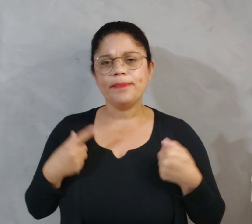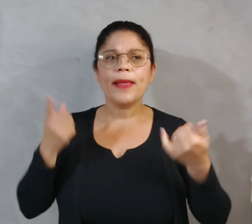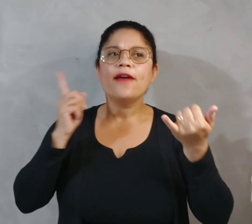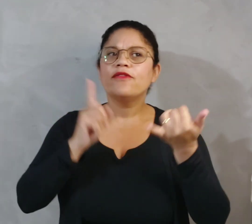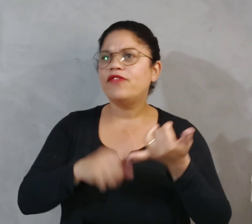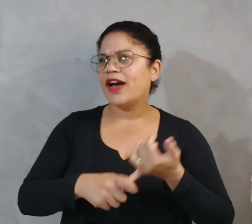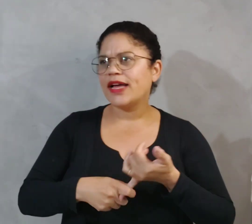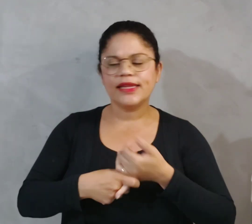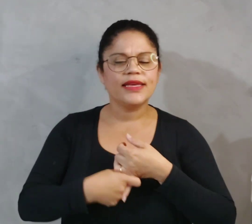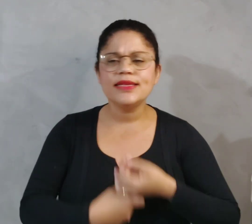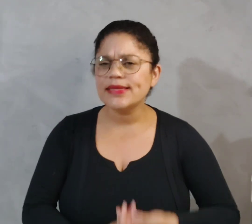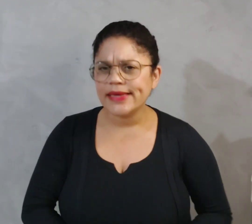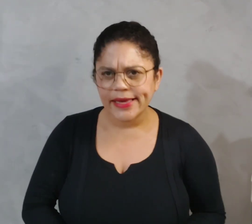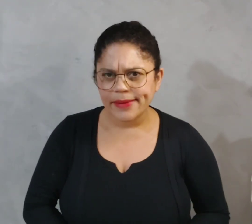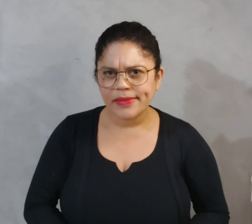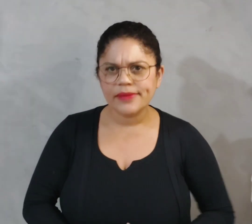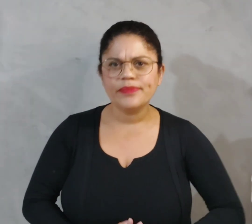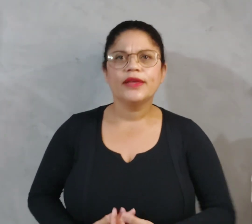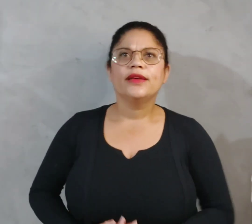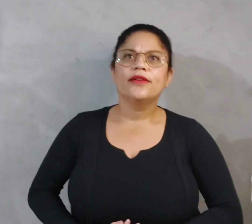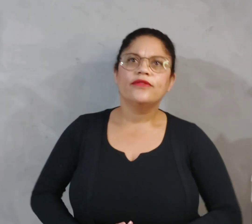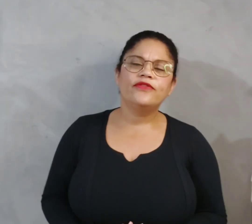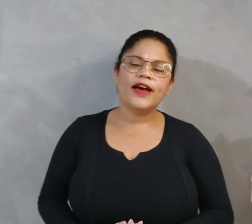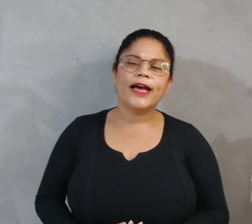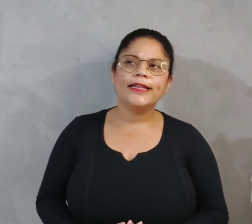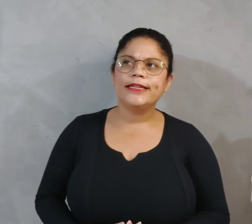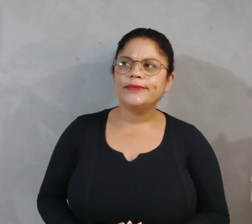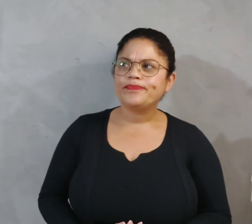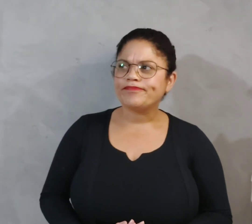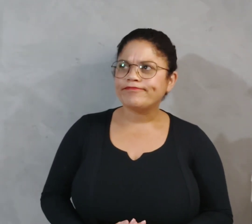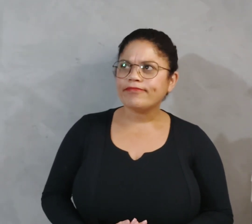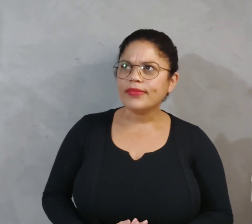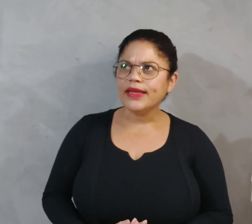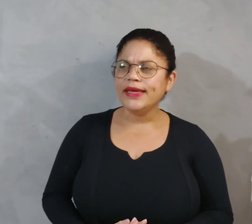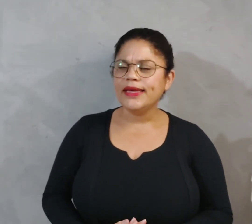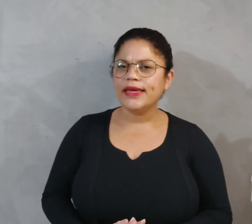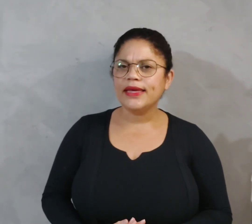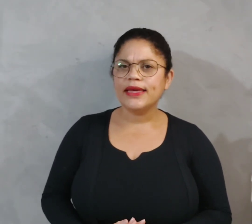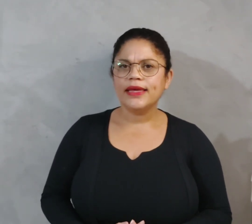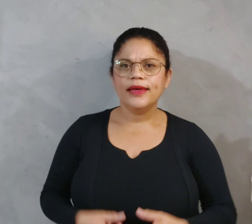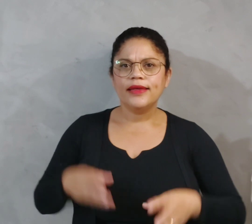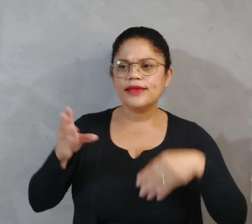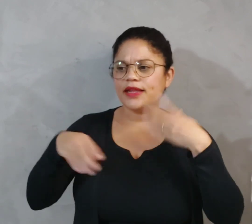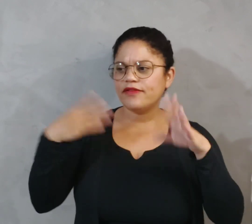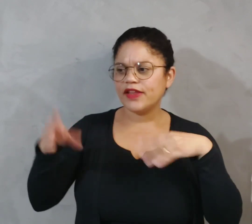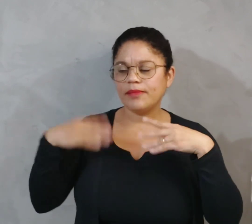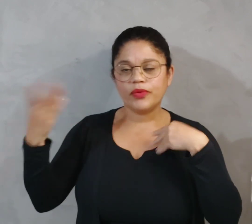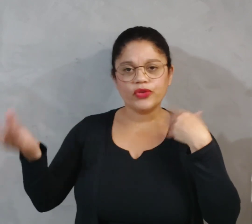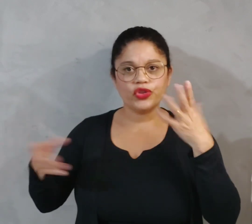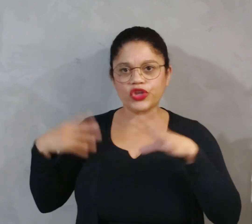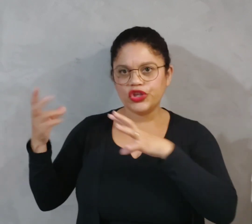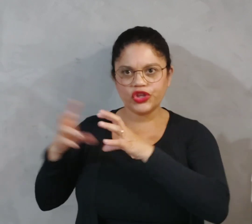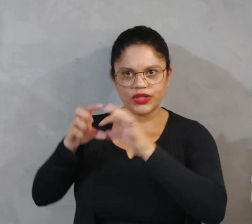Vale esquema, vale escrever em post-its,